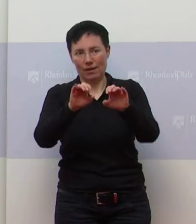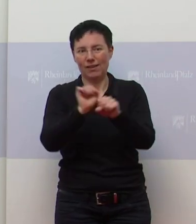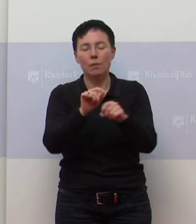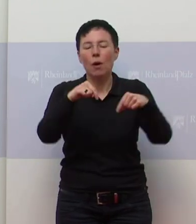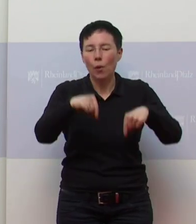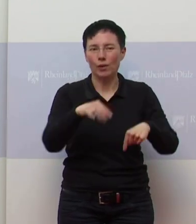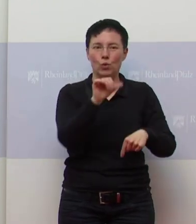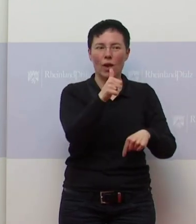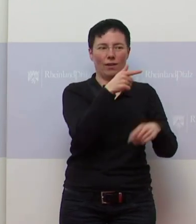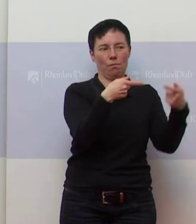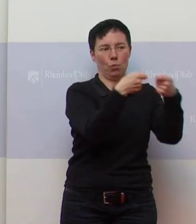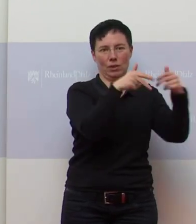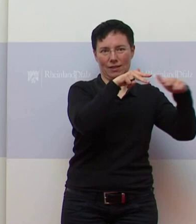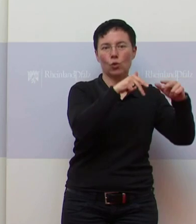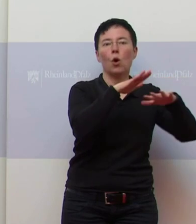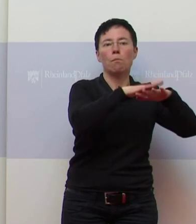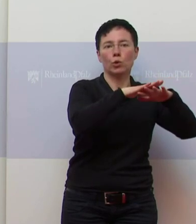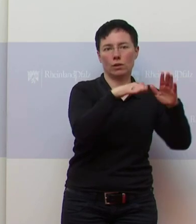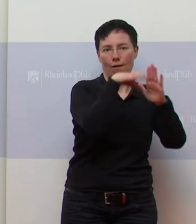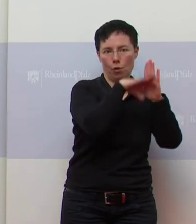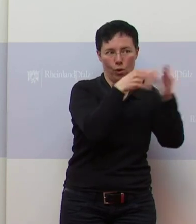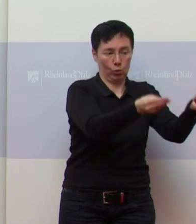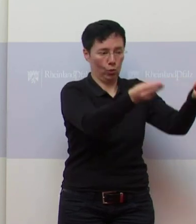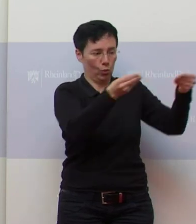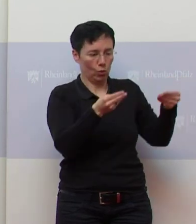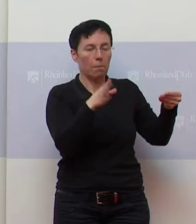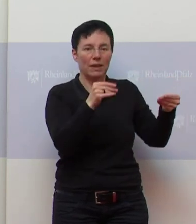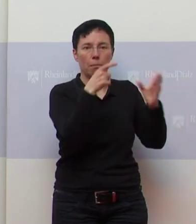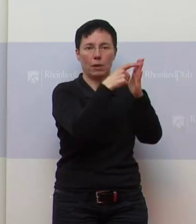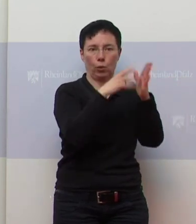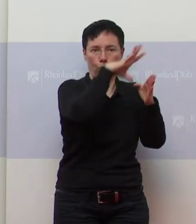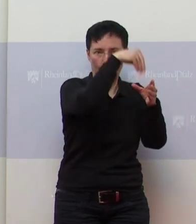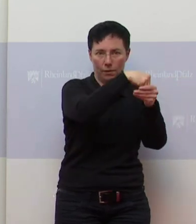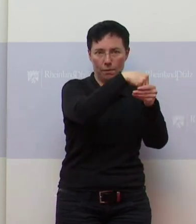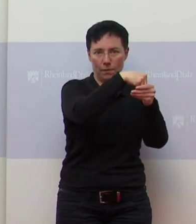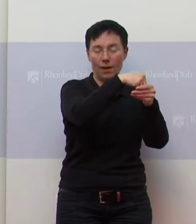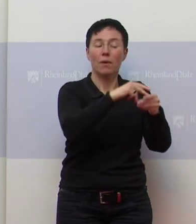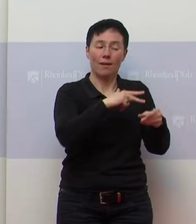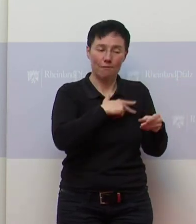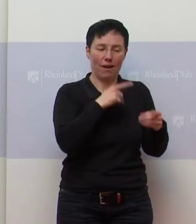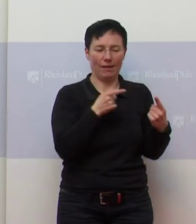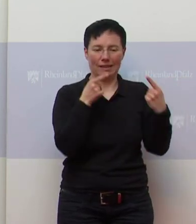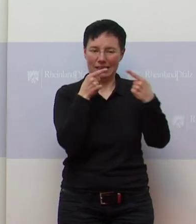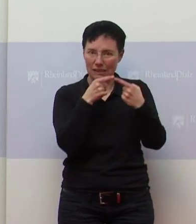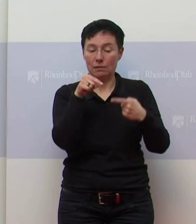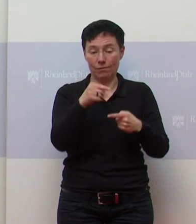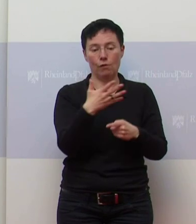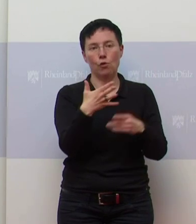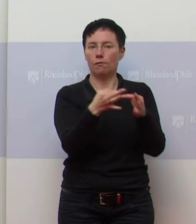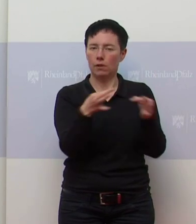wir erst die Musterverordnung, auch mit der Begründung. Und eigentlich ist das Ziel wirklich, einen richtigen Shutdown zu machen.